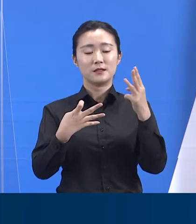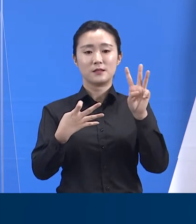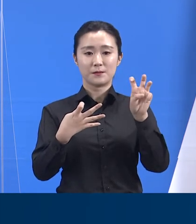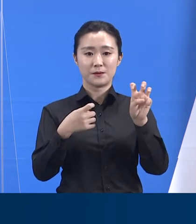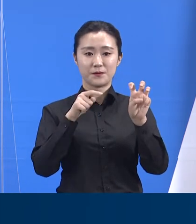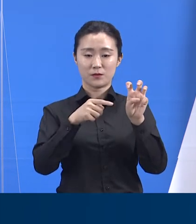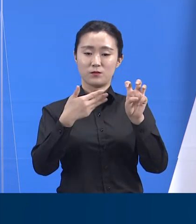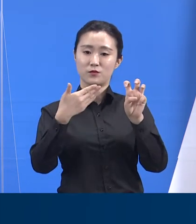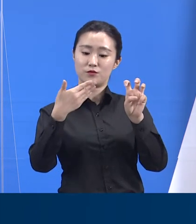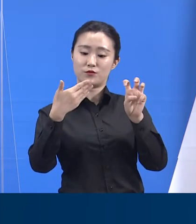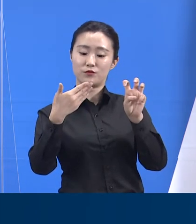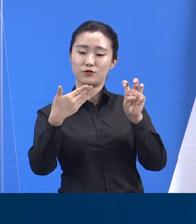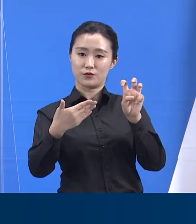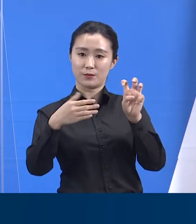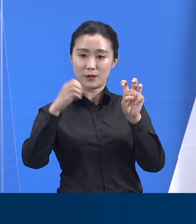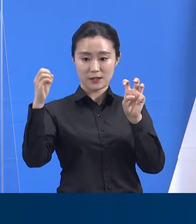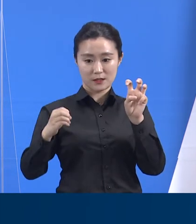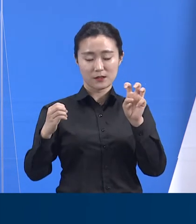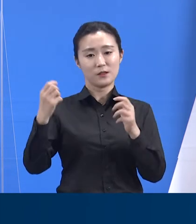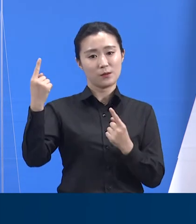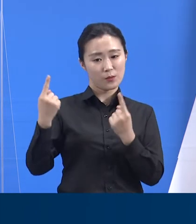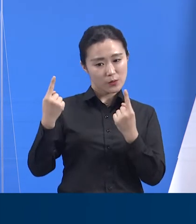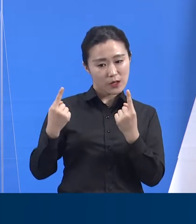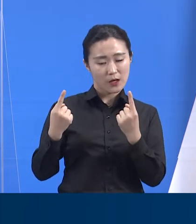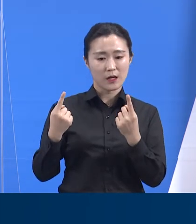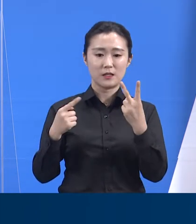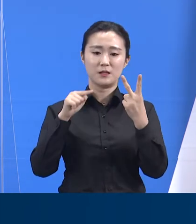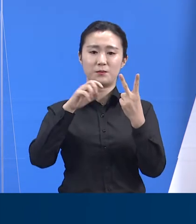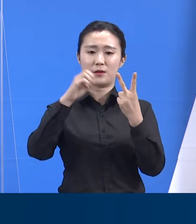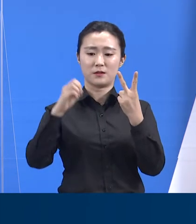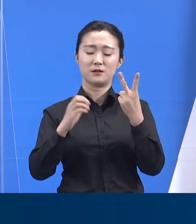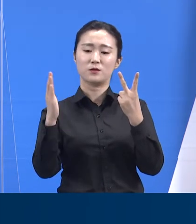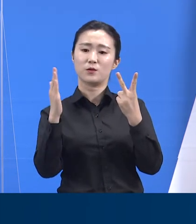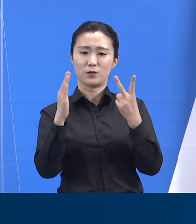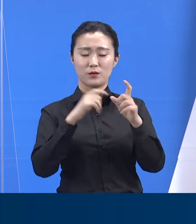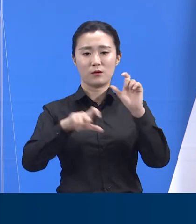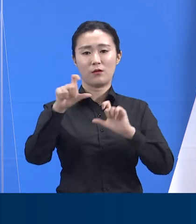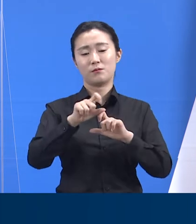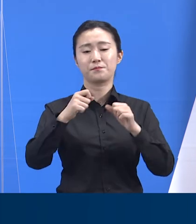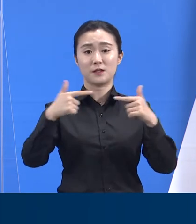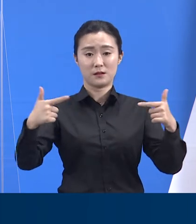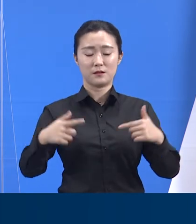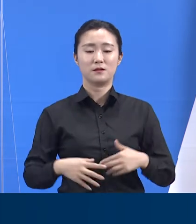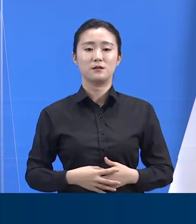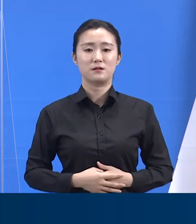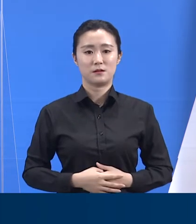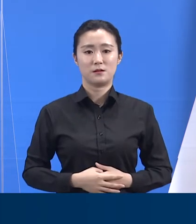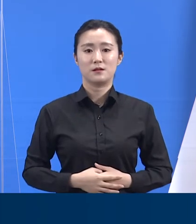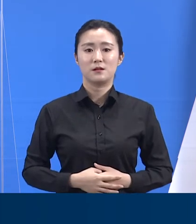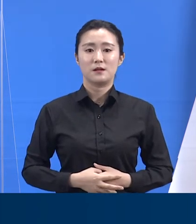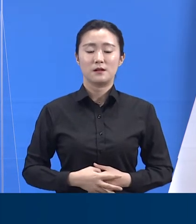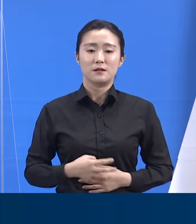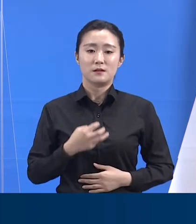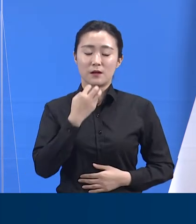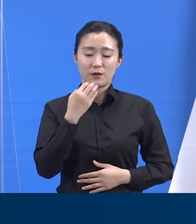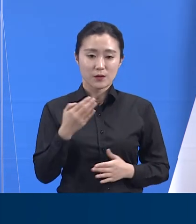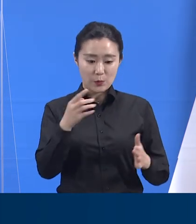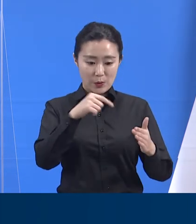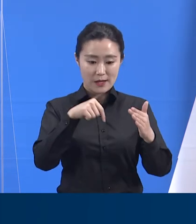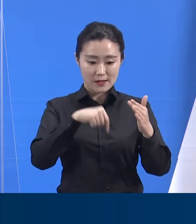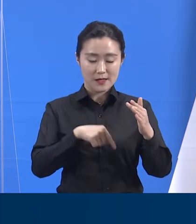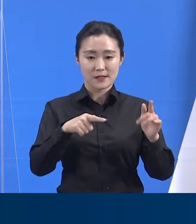대비 2.3%포인트 증가했습니다. 도가 운영하는 총 8개의 생활치료센터에는